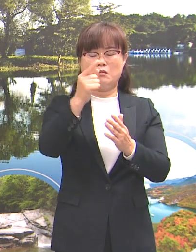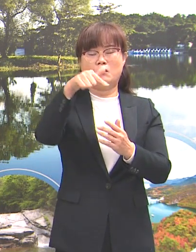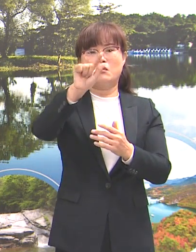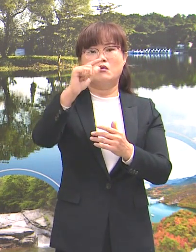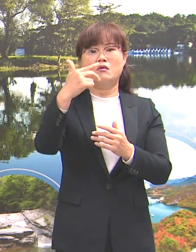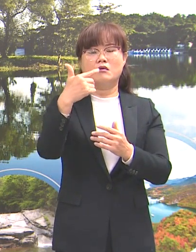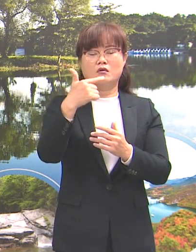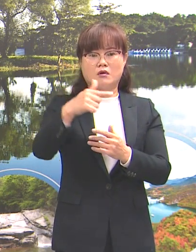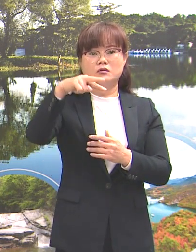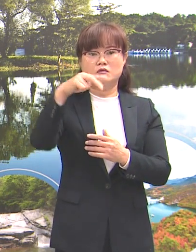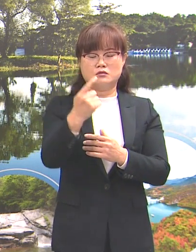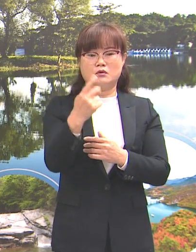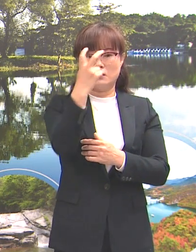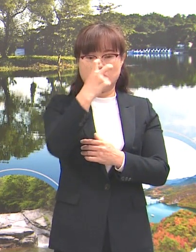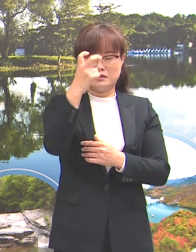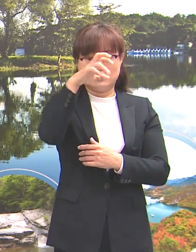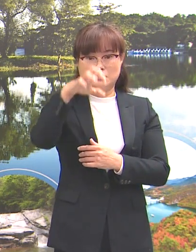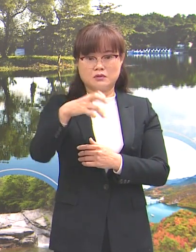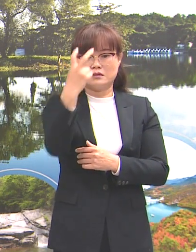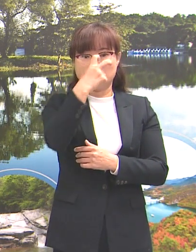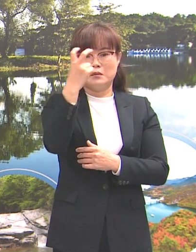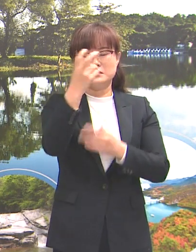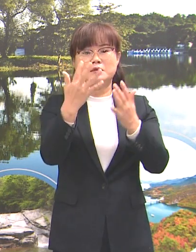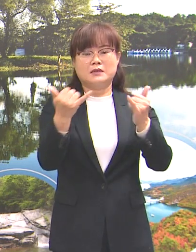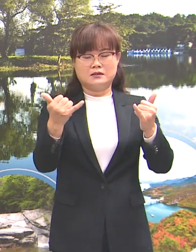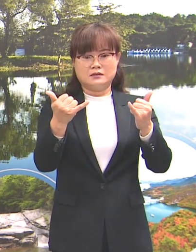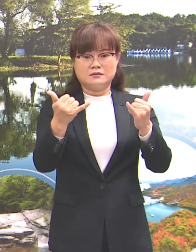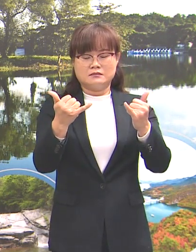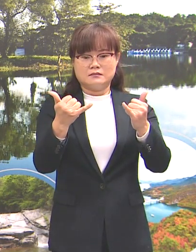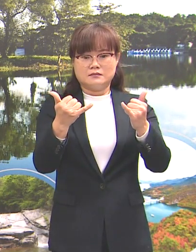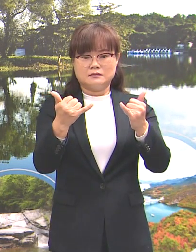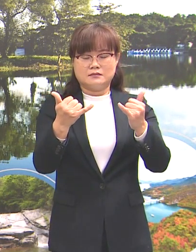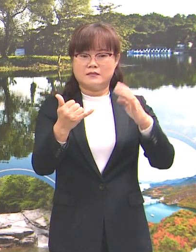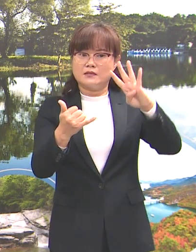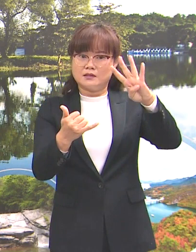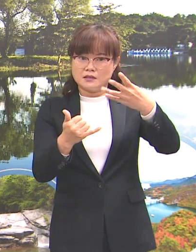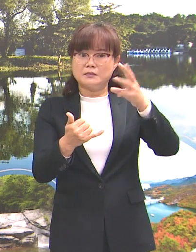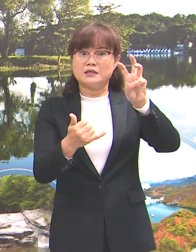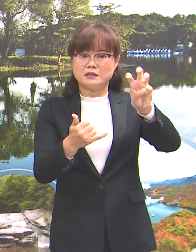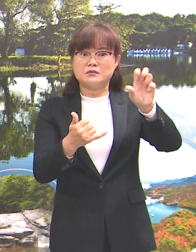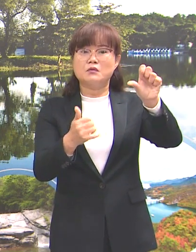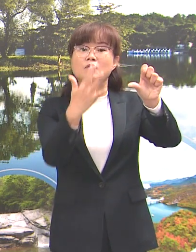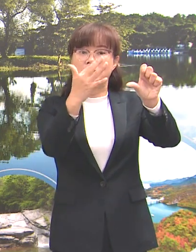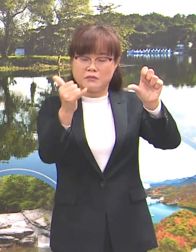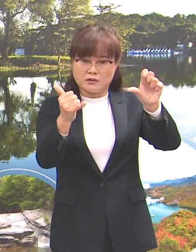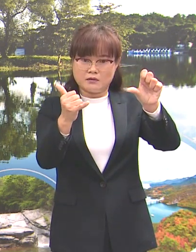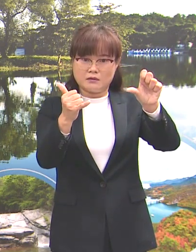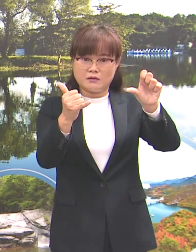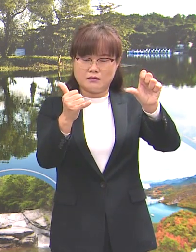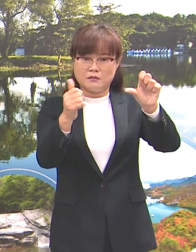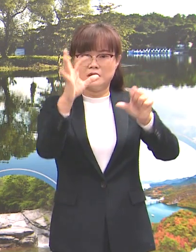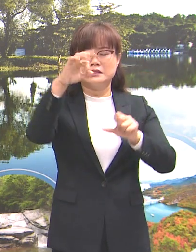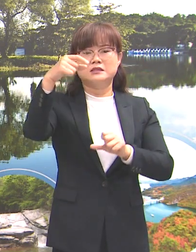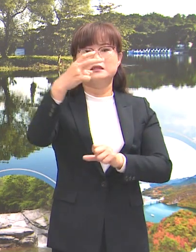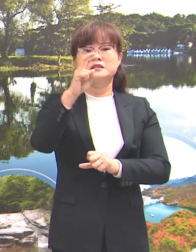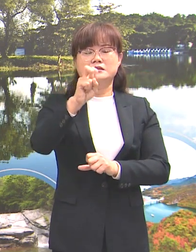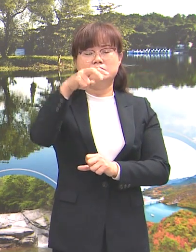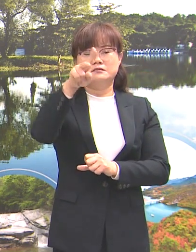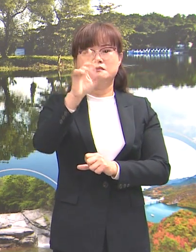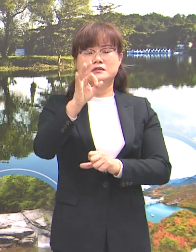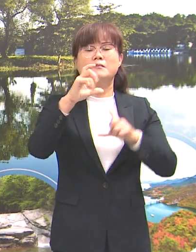선별진료소에서 검사를 받은 인원 435명은 음성 판정을